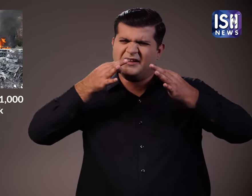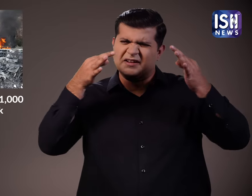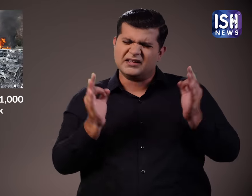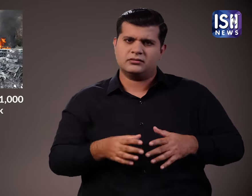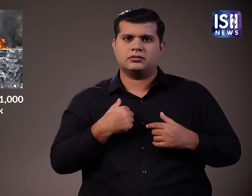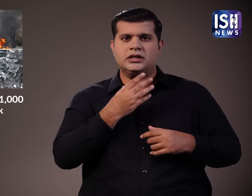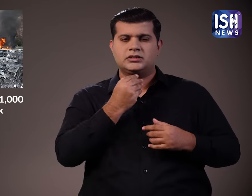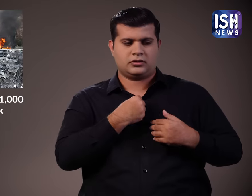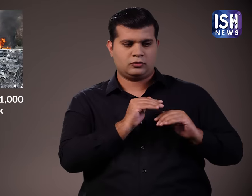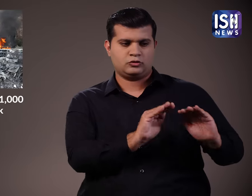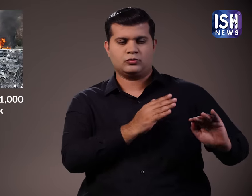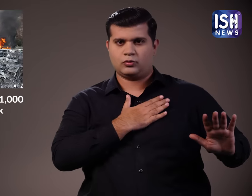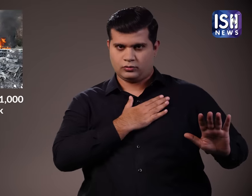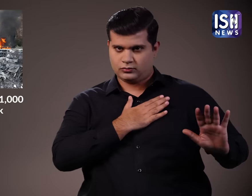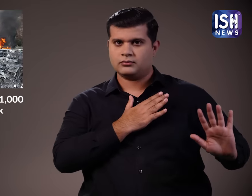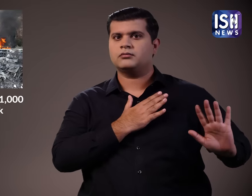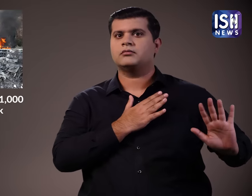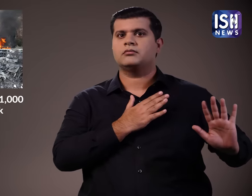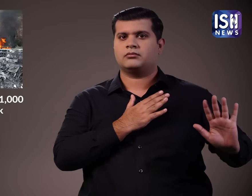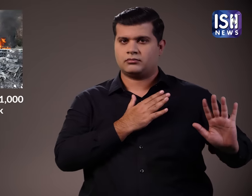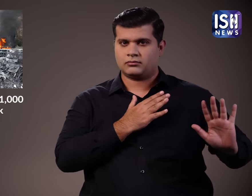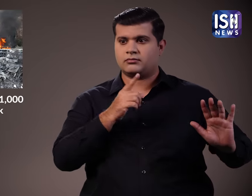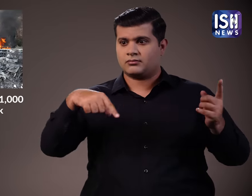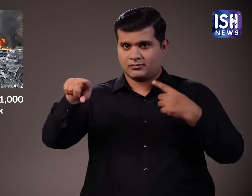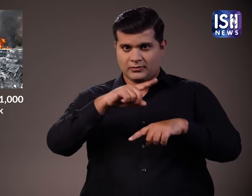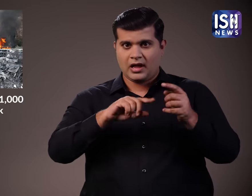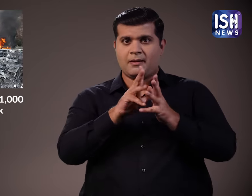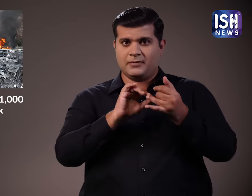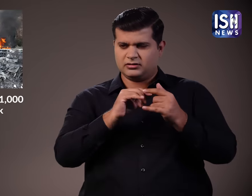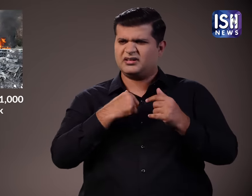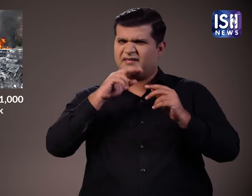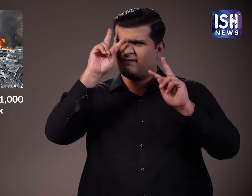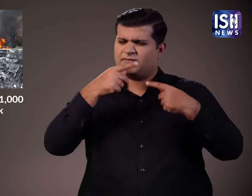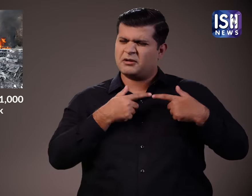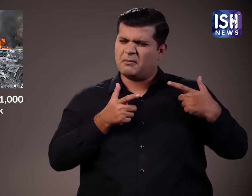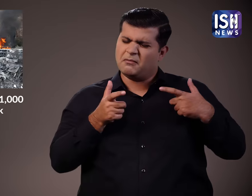है जो इस्राइल के प्रती उनके अट्टूट समर्थन का संकेत देते है